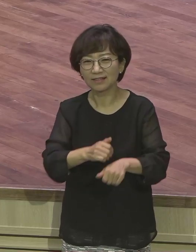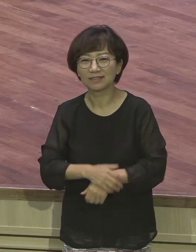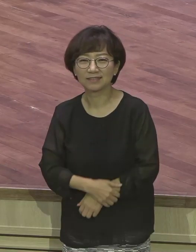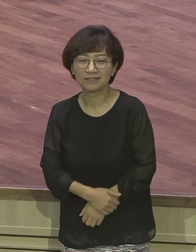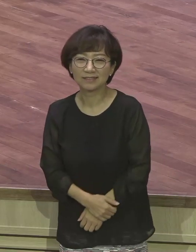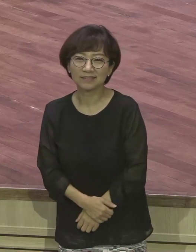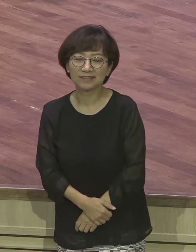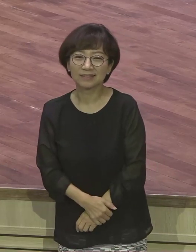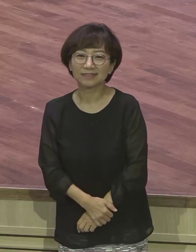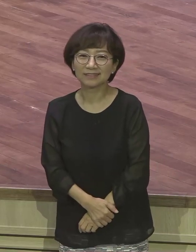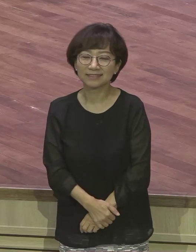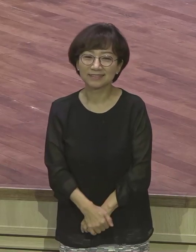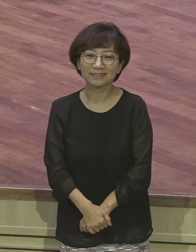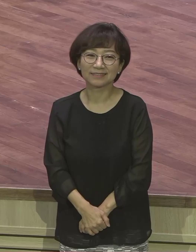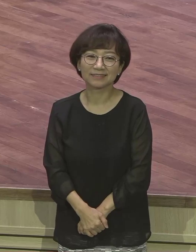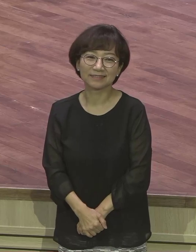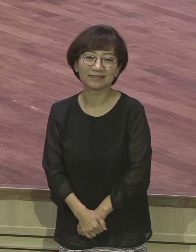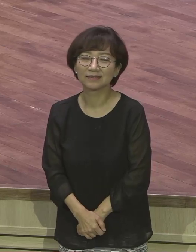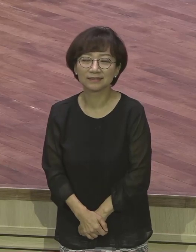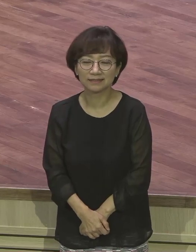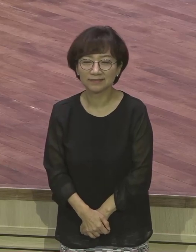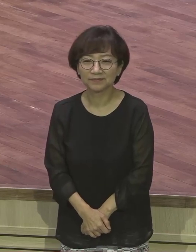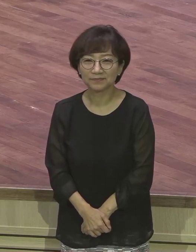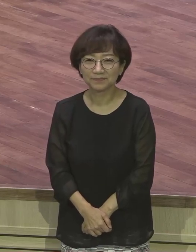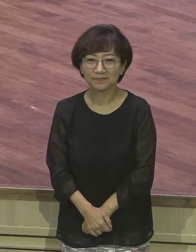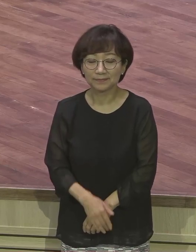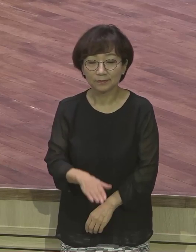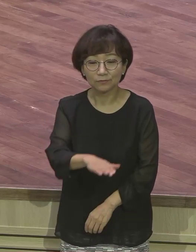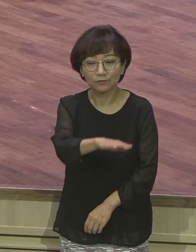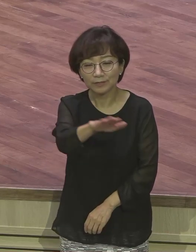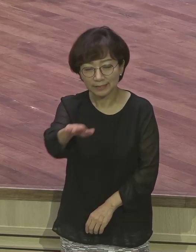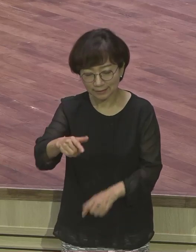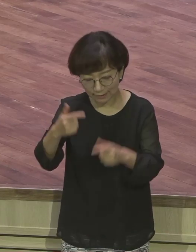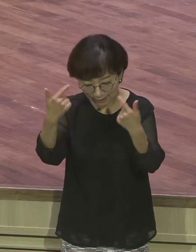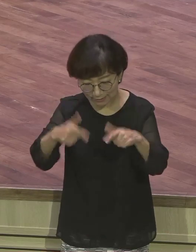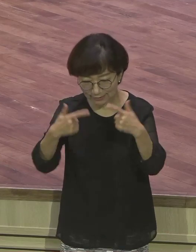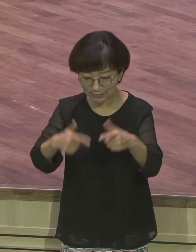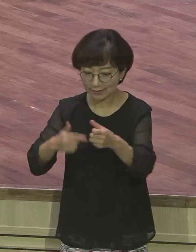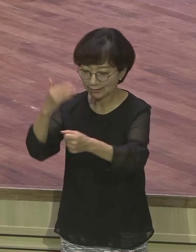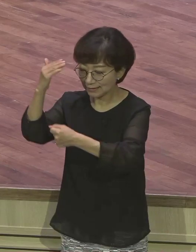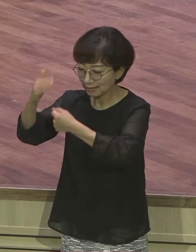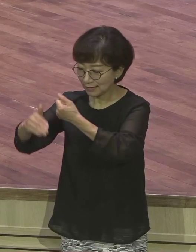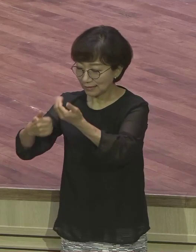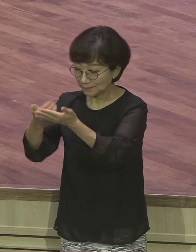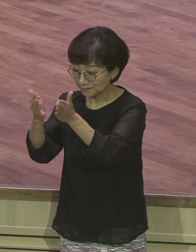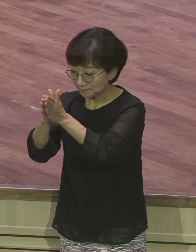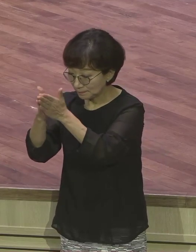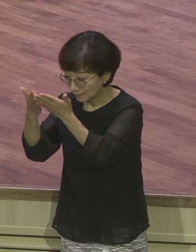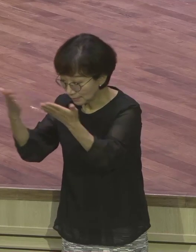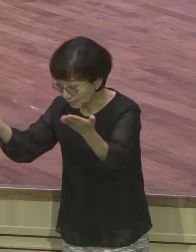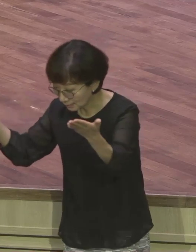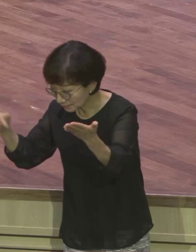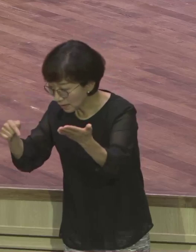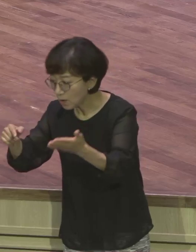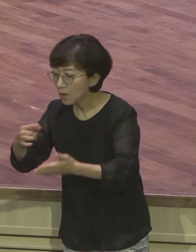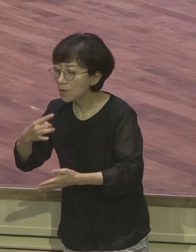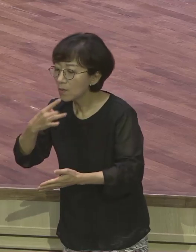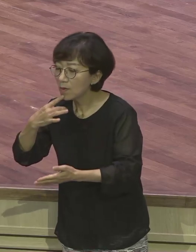우리는 이런 삶이 아니고 성경이 강조하는 모양 오직 그리스도 오직 하나님의 나라